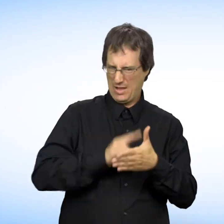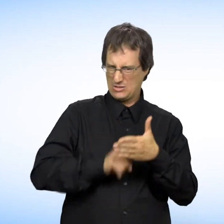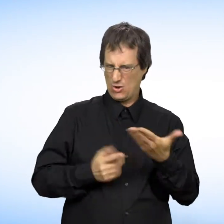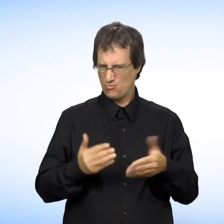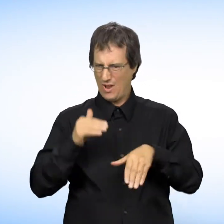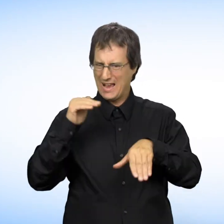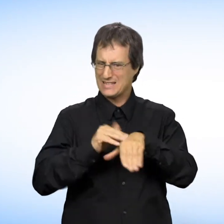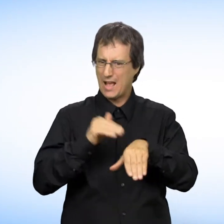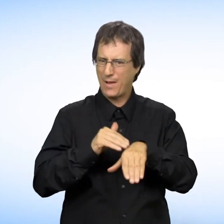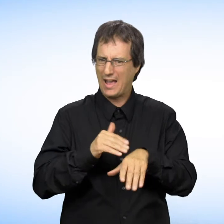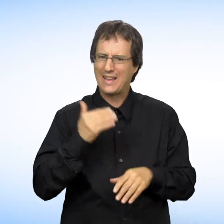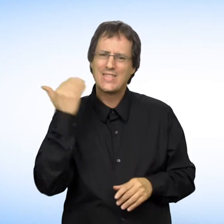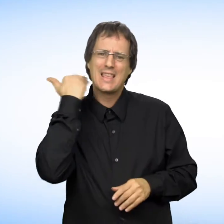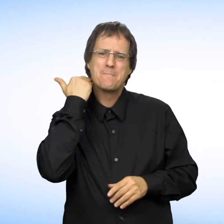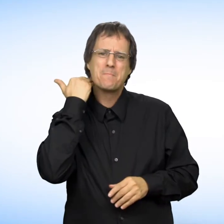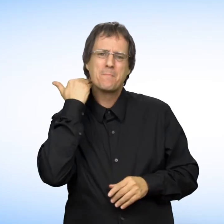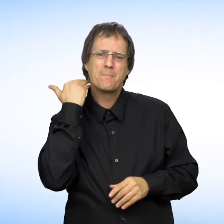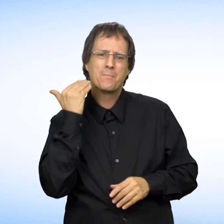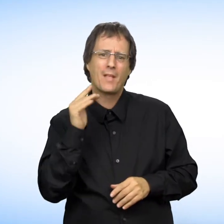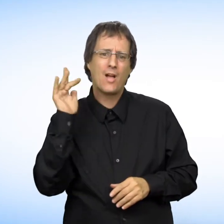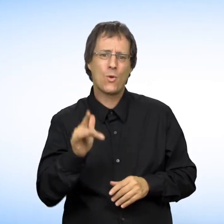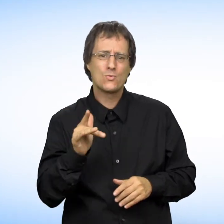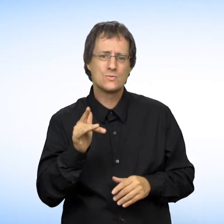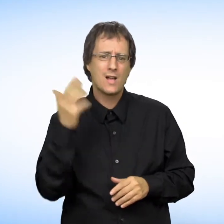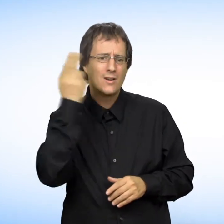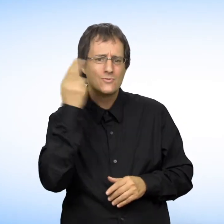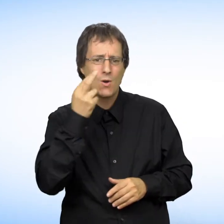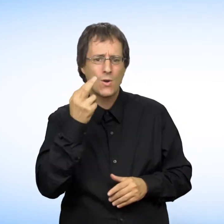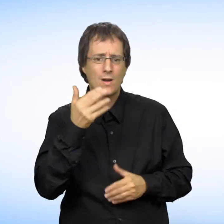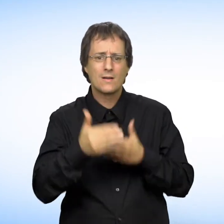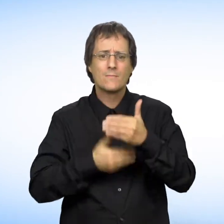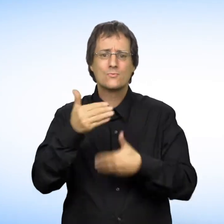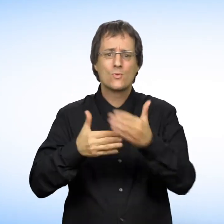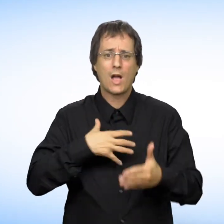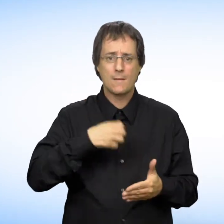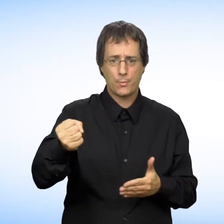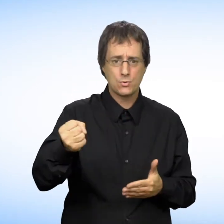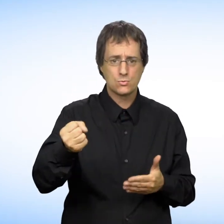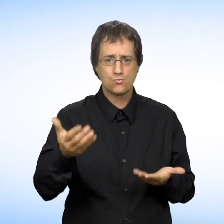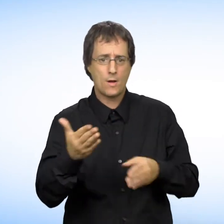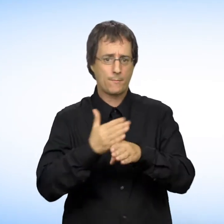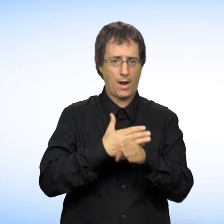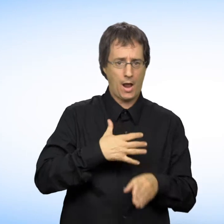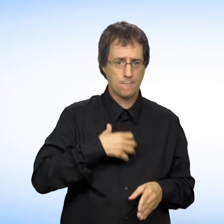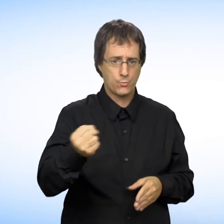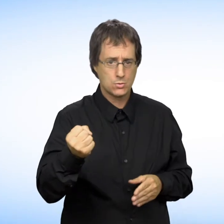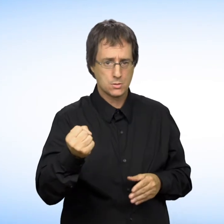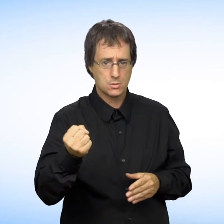croyez avoir été victime de discrimination ou de harcèlement dans le cadre d'un processus d'embauche ou de pré-embauche,